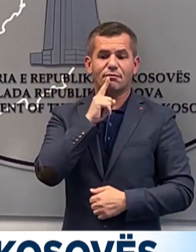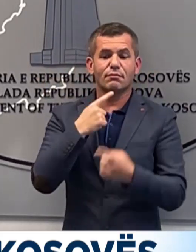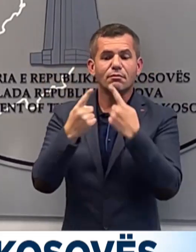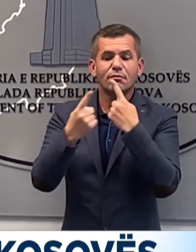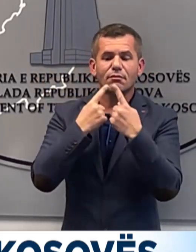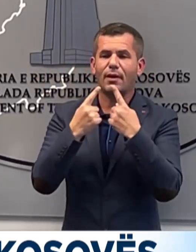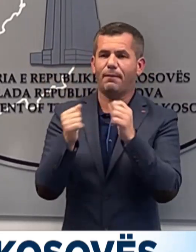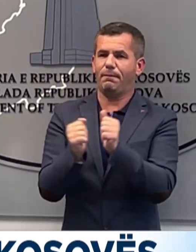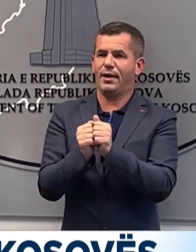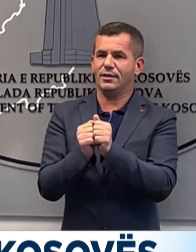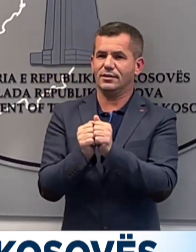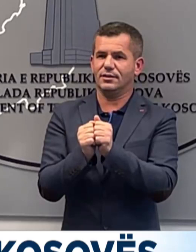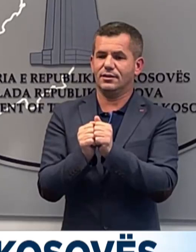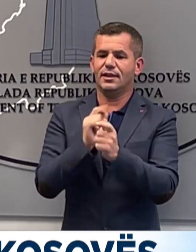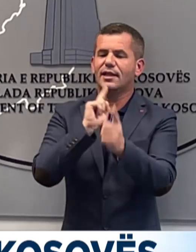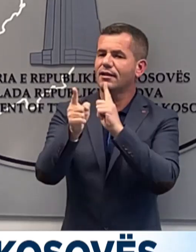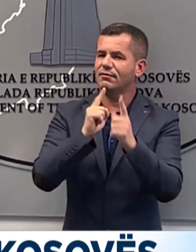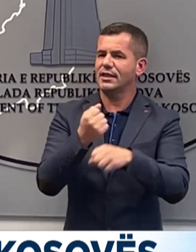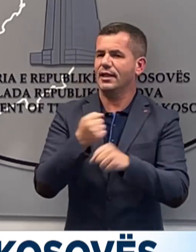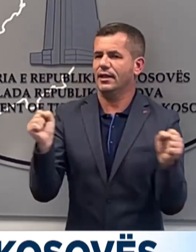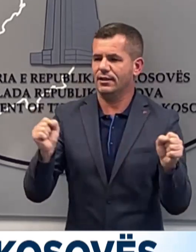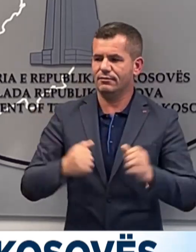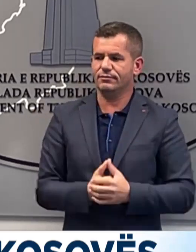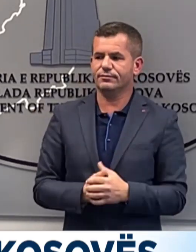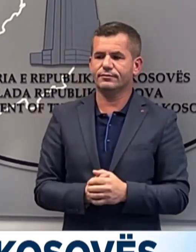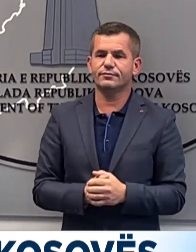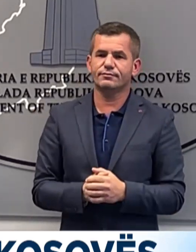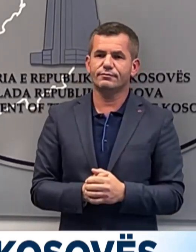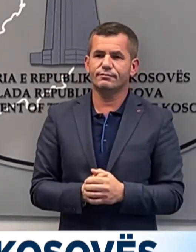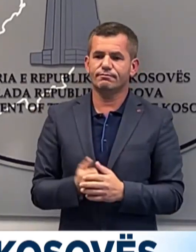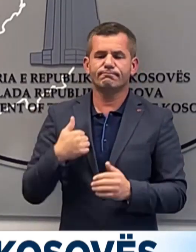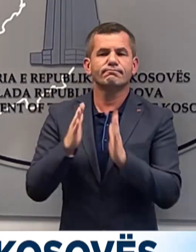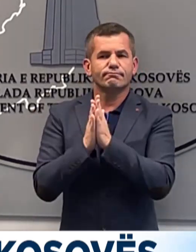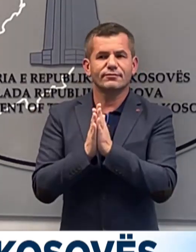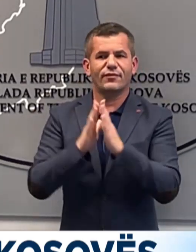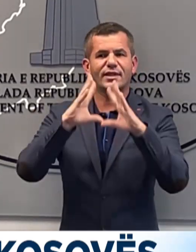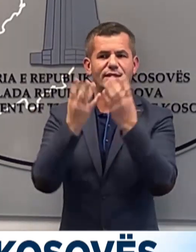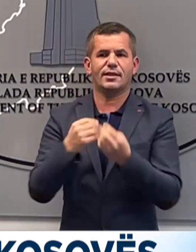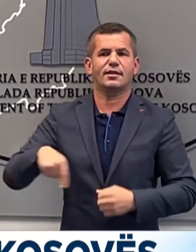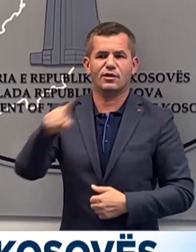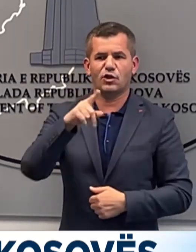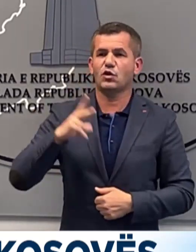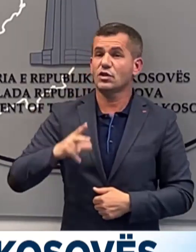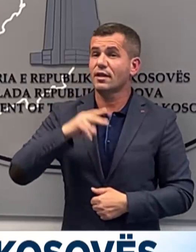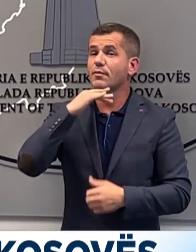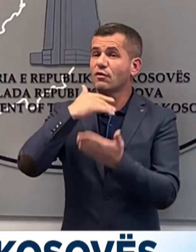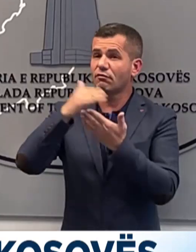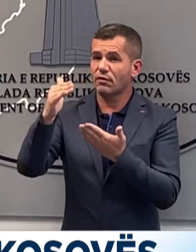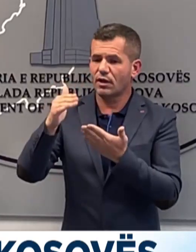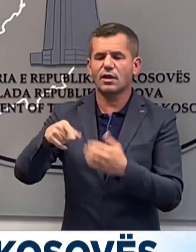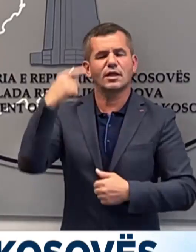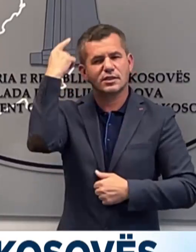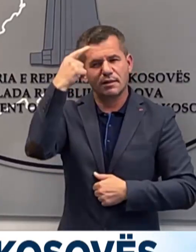dialogut teknik për levizjet lirë. Iftojmë qytetarët në veri, padalim